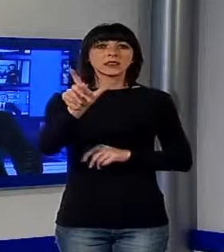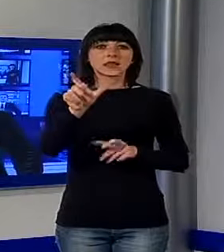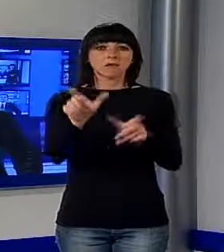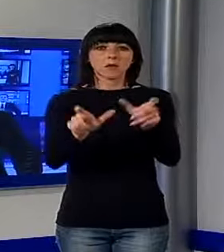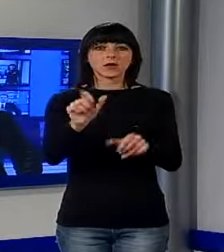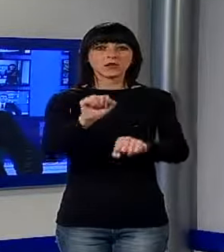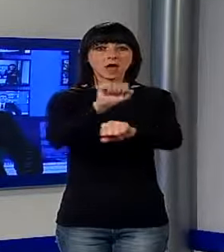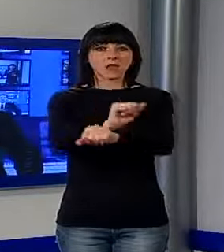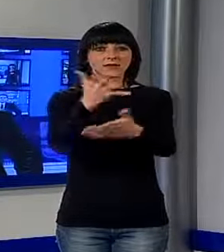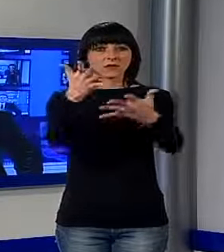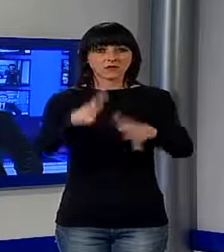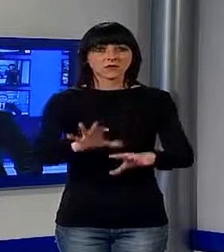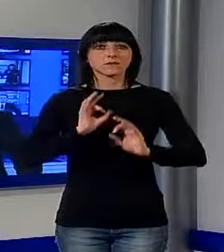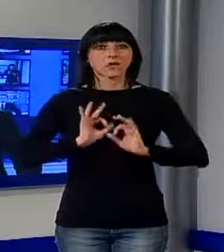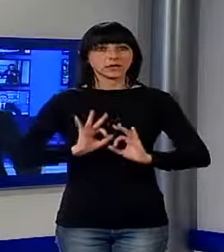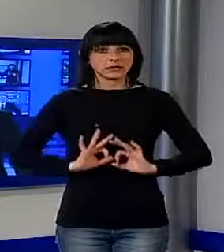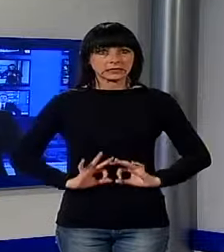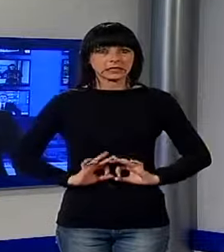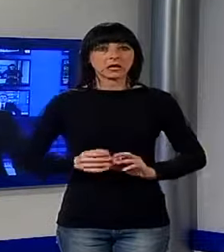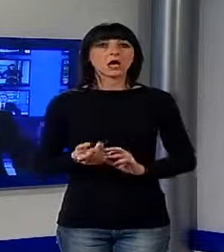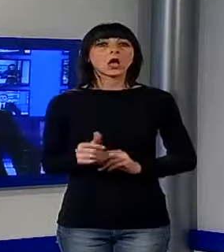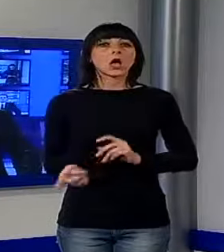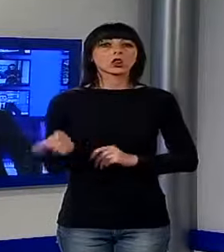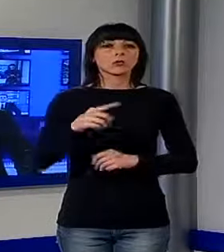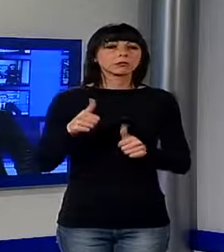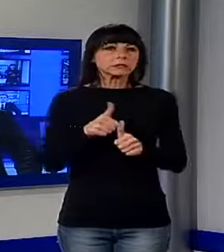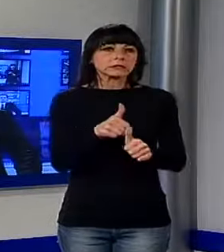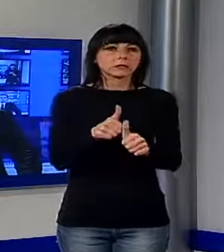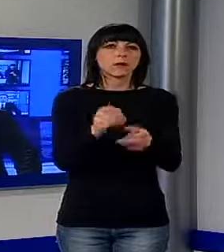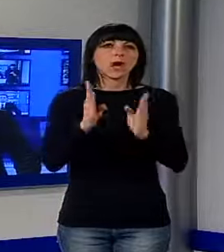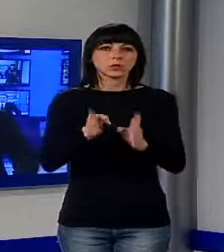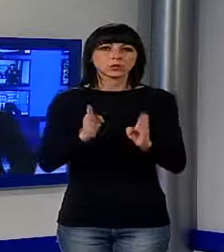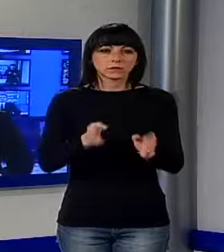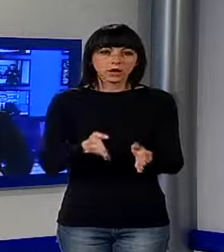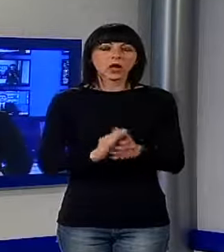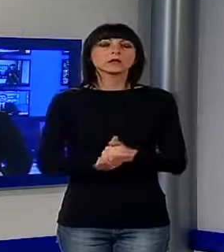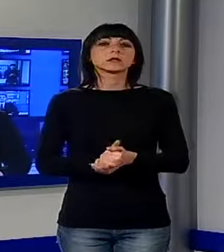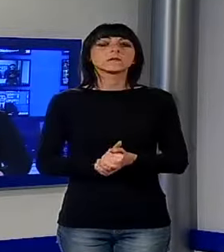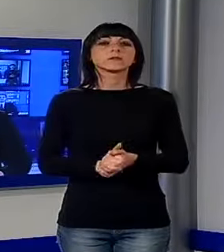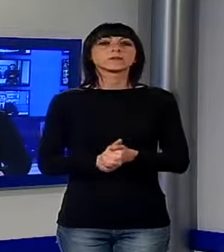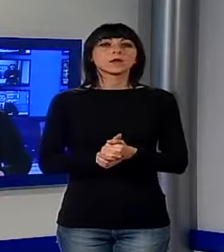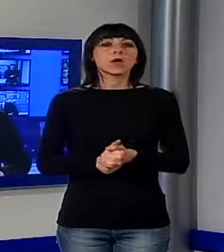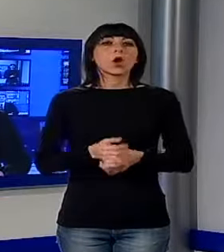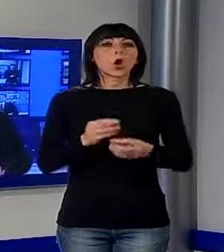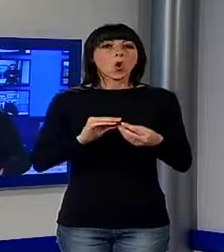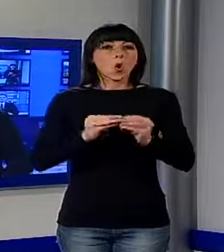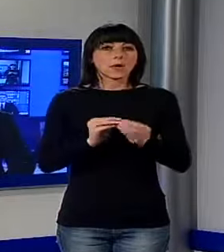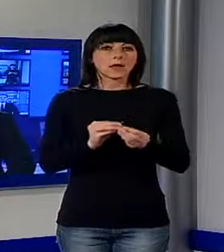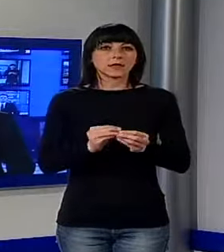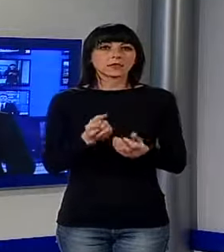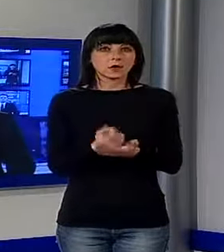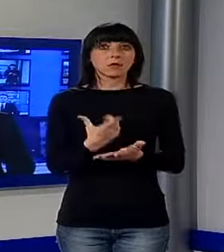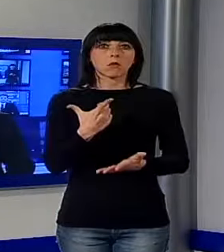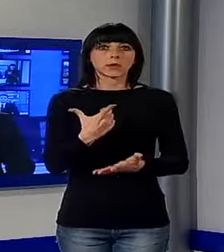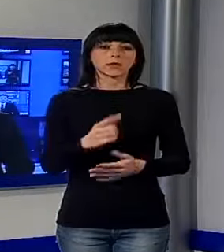rapinatori da parte della polizia dopo un inseguimento in autostrada. Una brillante operazione. Vediamo.